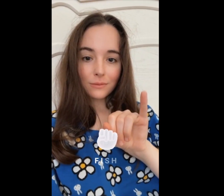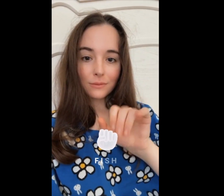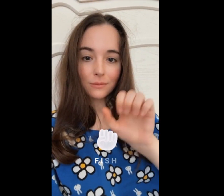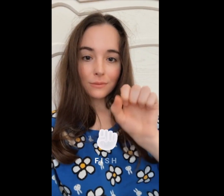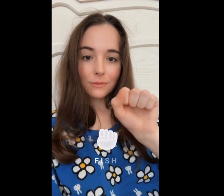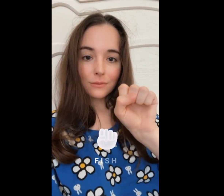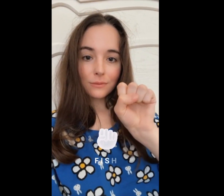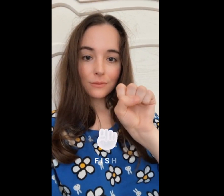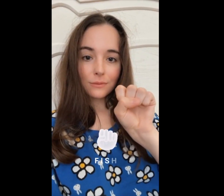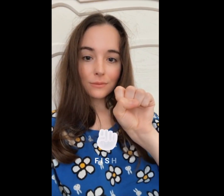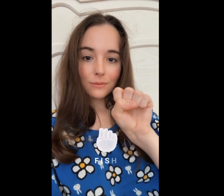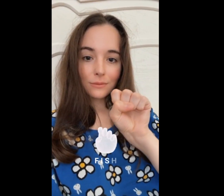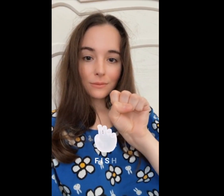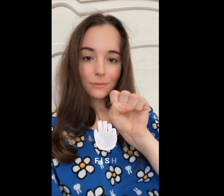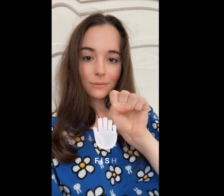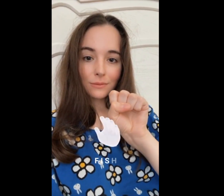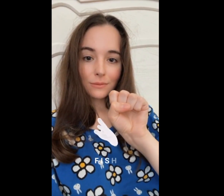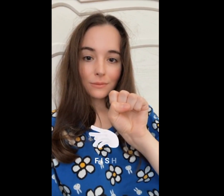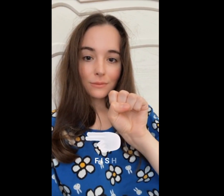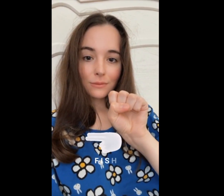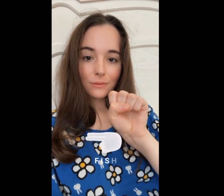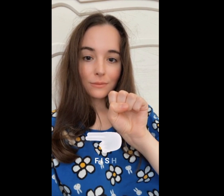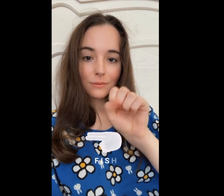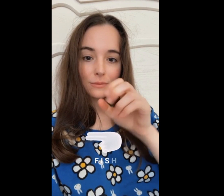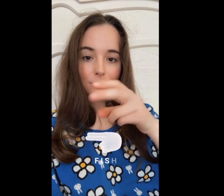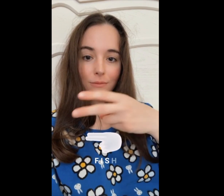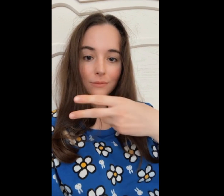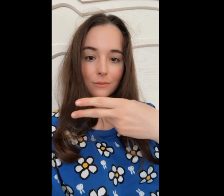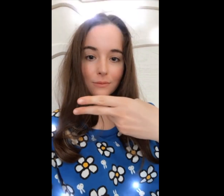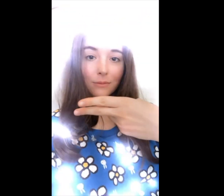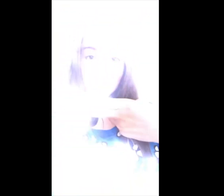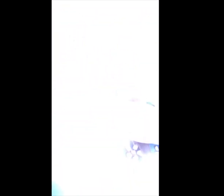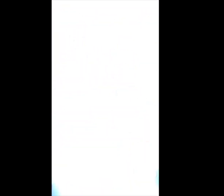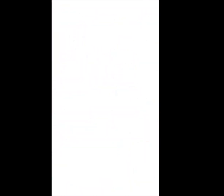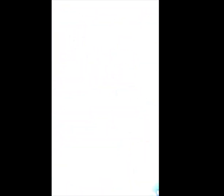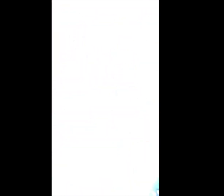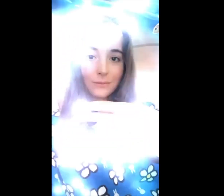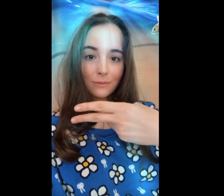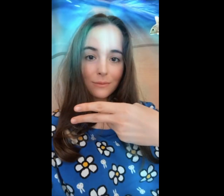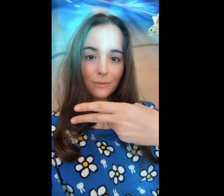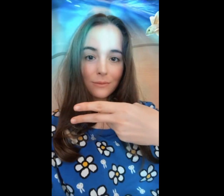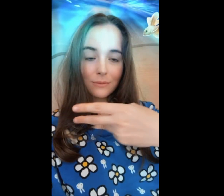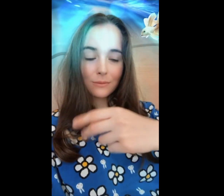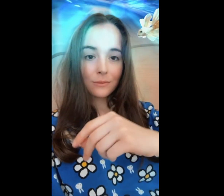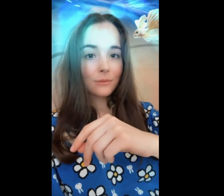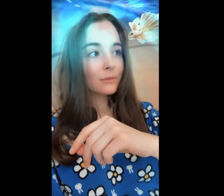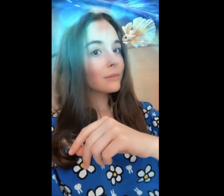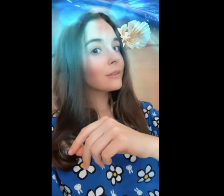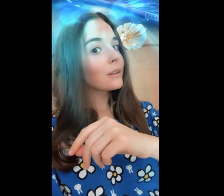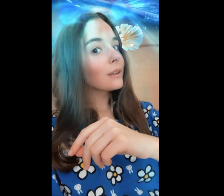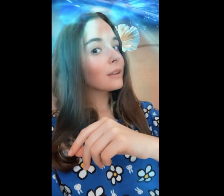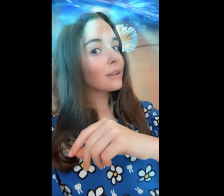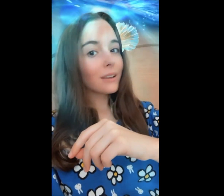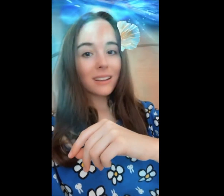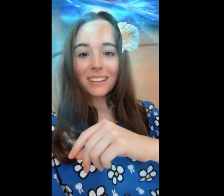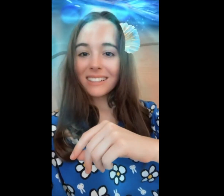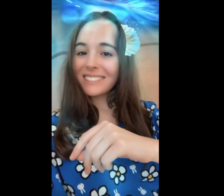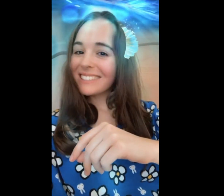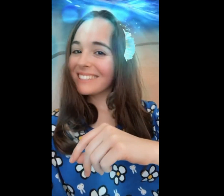sourds, Snapchat veut sensibiliser ses utilisateurs. L'application vient de dévoiler de nouvelles lenses et autres bits et emojis et